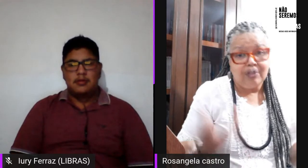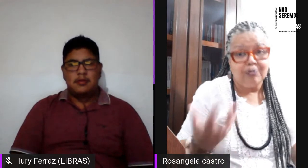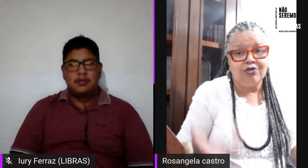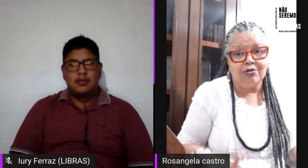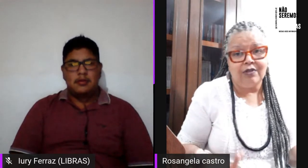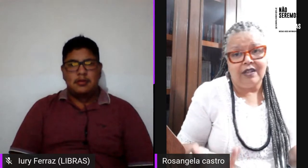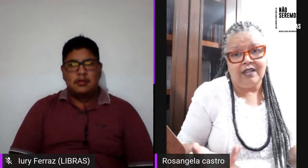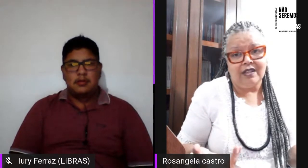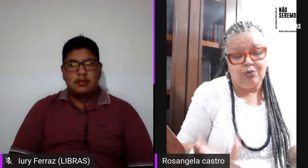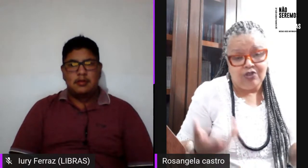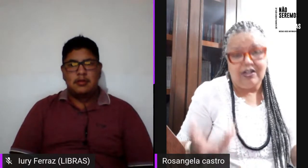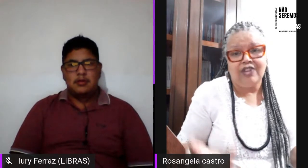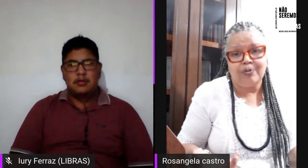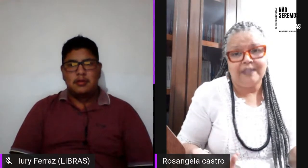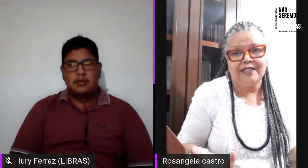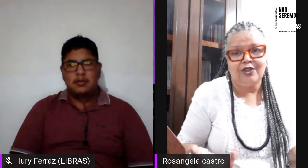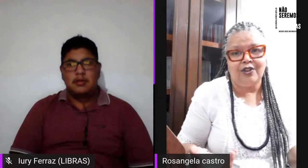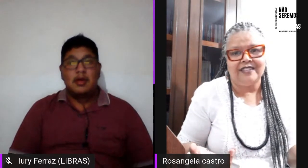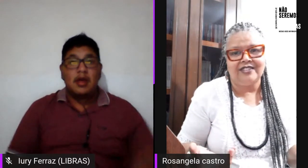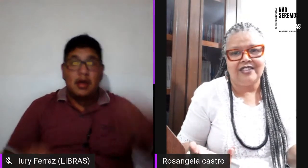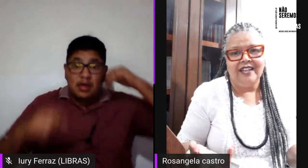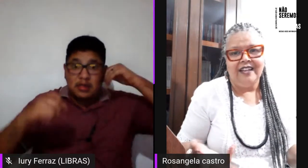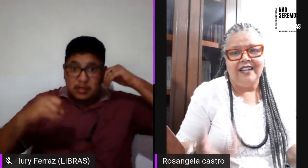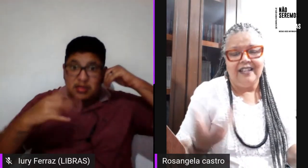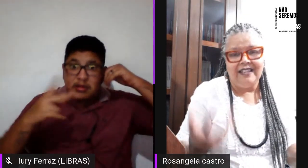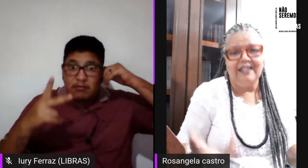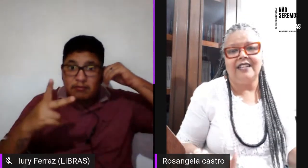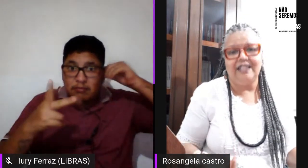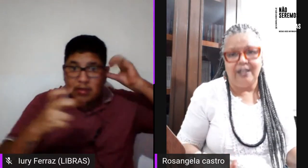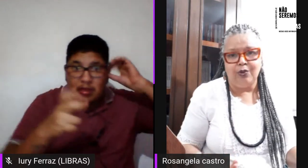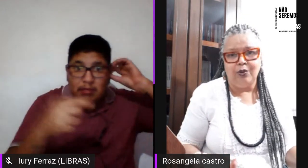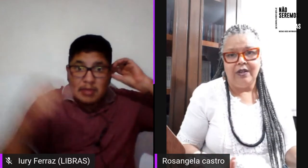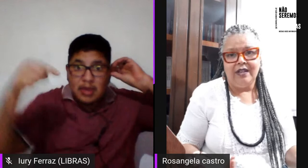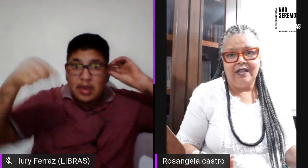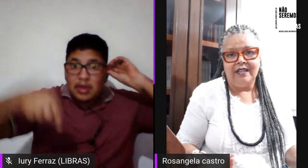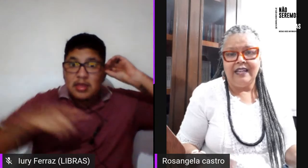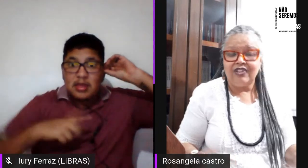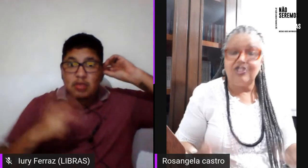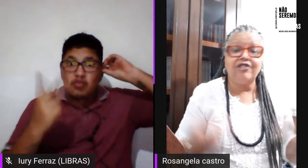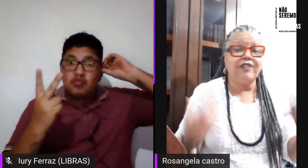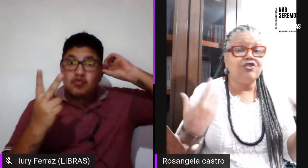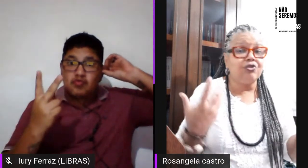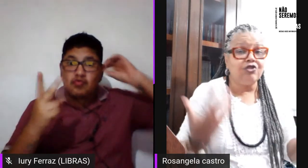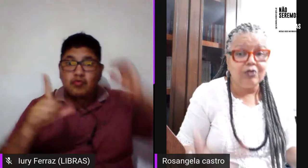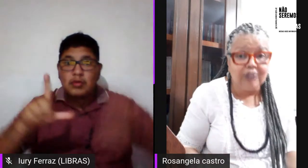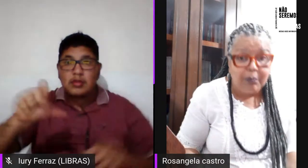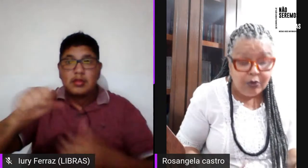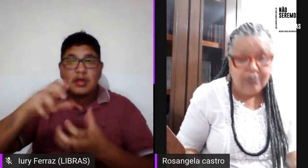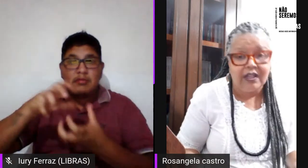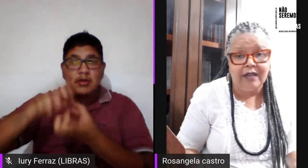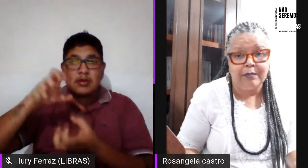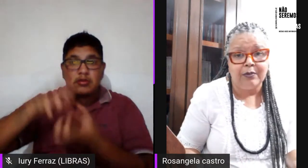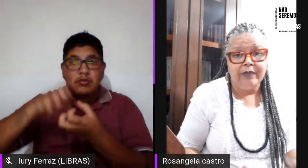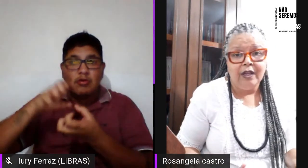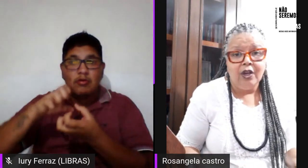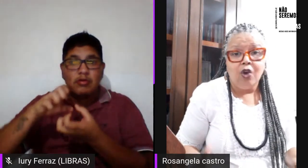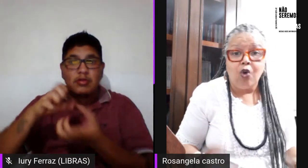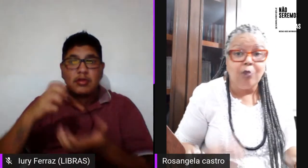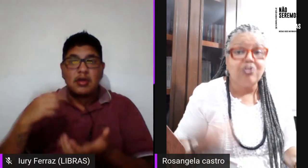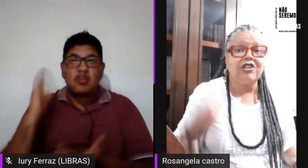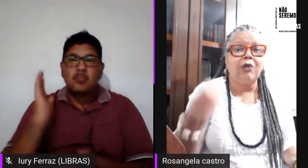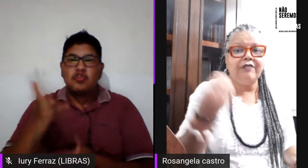nós temos duas lésbicas idosas Eliana e eu né e a gente vem discutindo isso há muito tempo